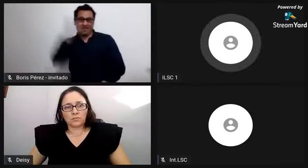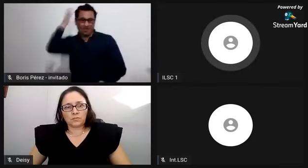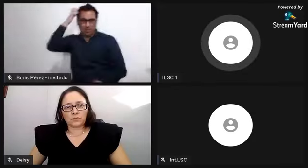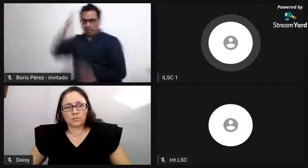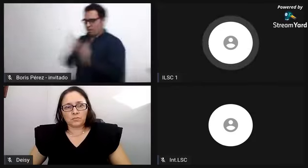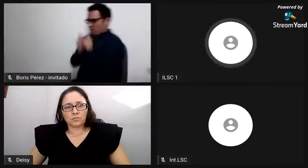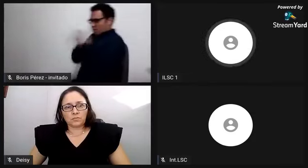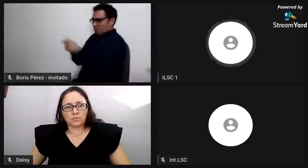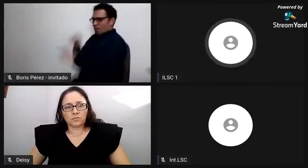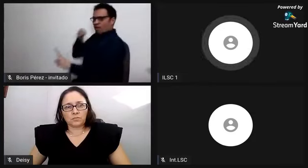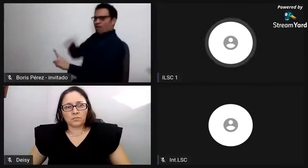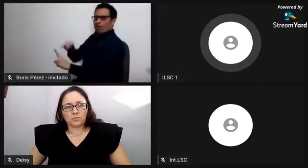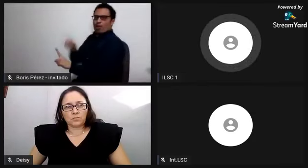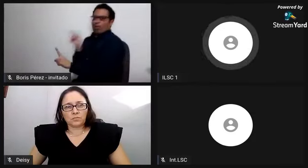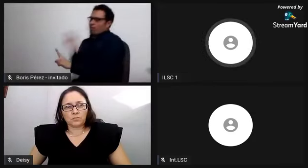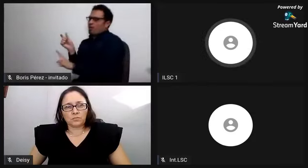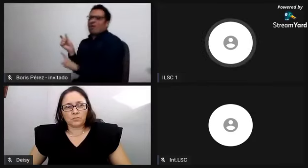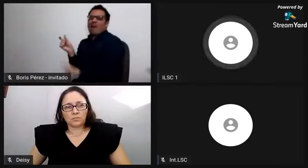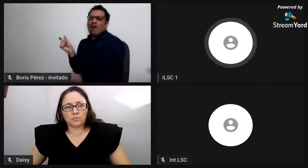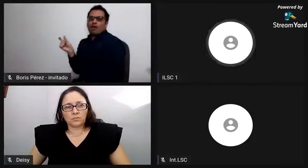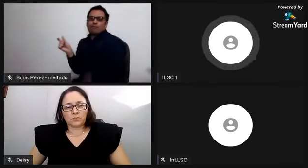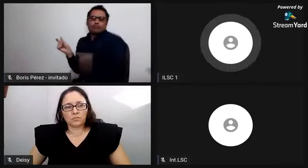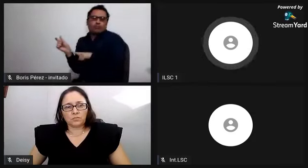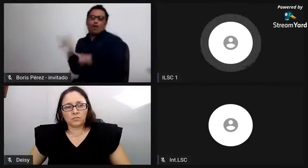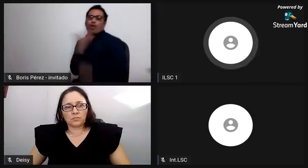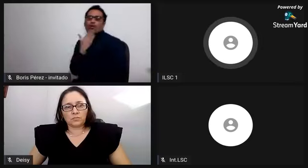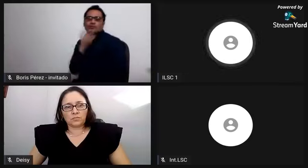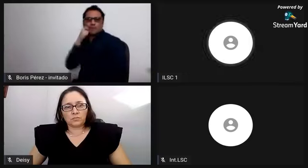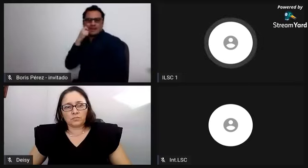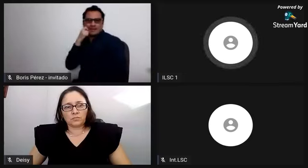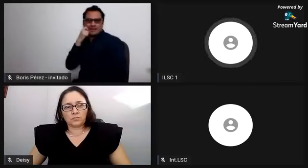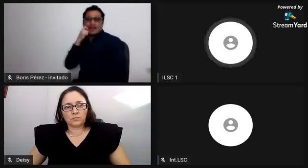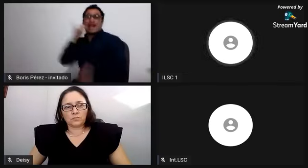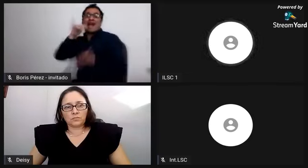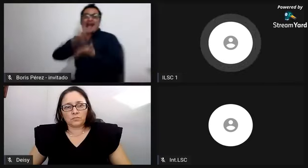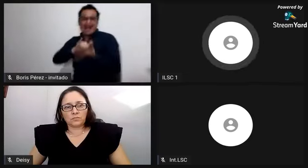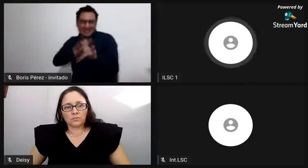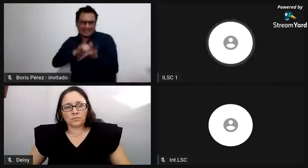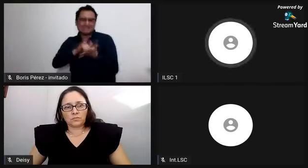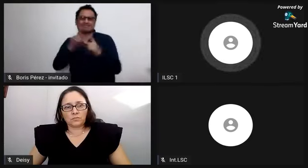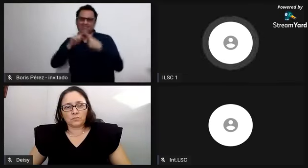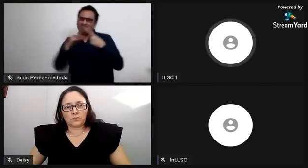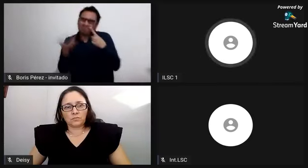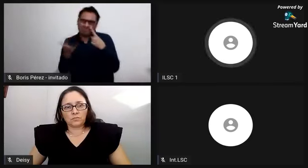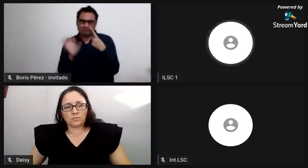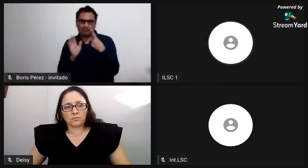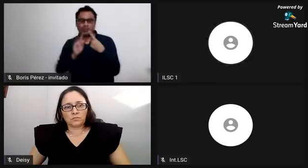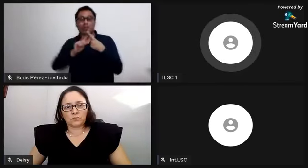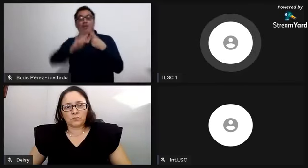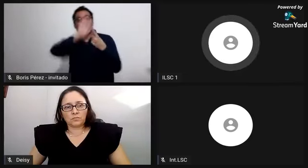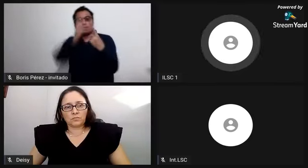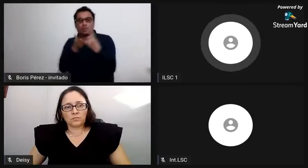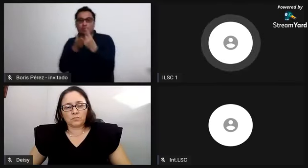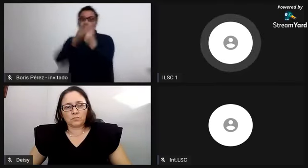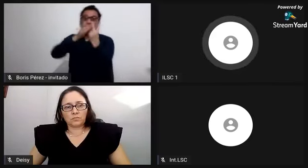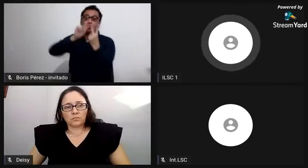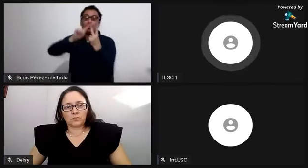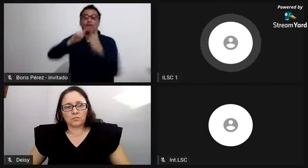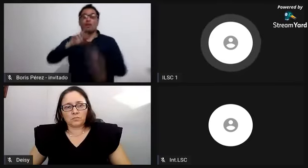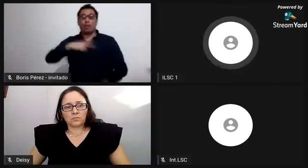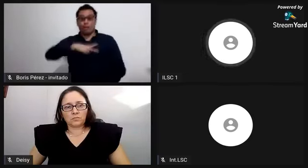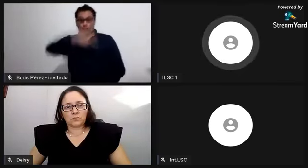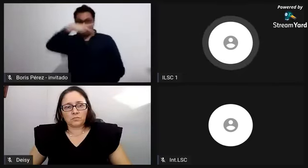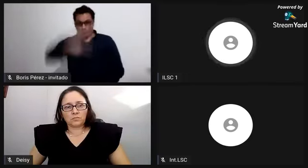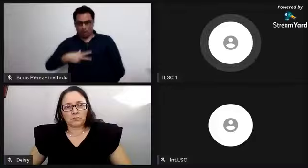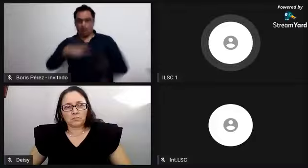solamente, sino también que hablamos de muchas cosas, incluso de comunidad, de vestuario. Entonces, ya no se